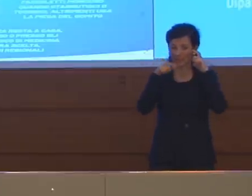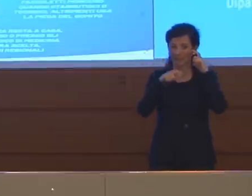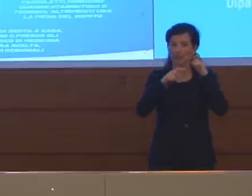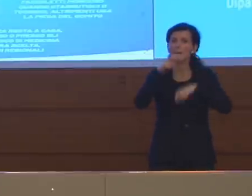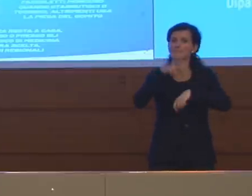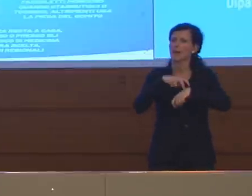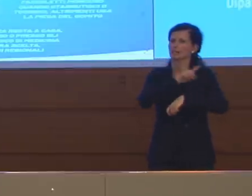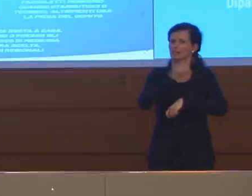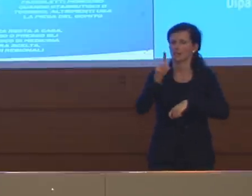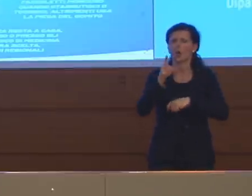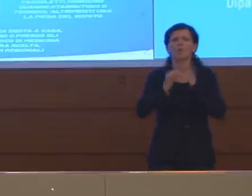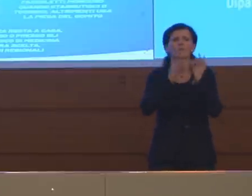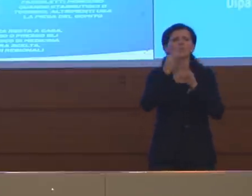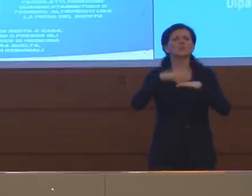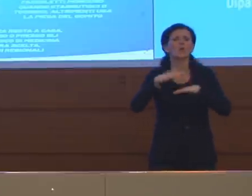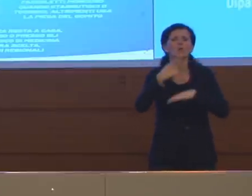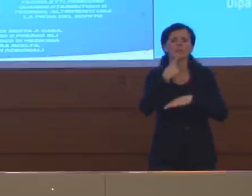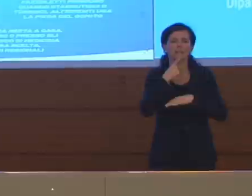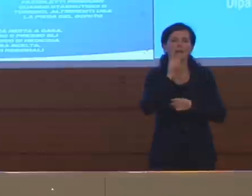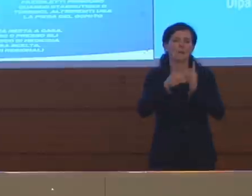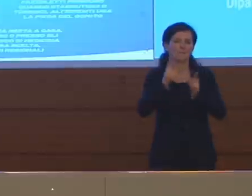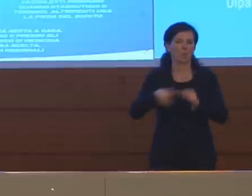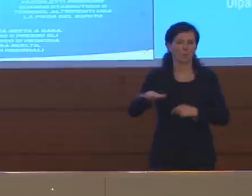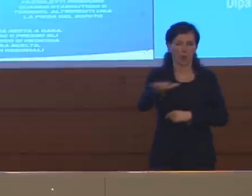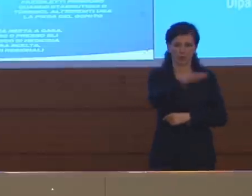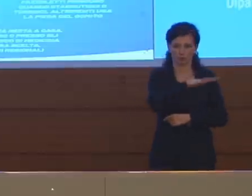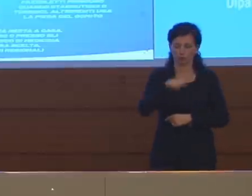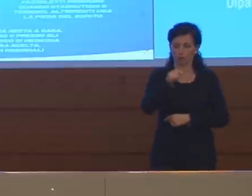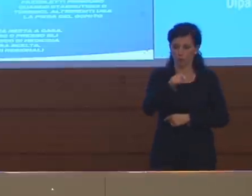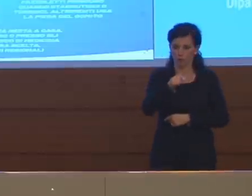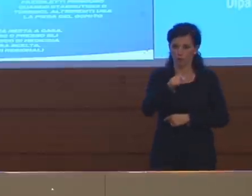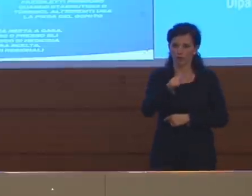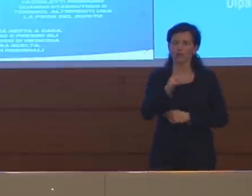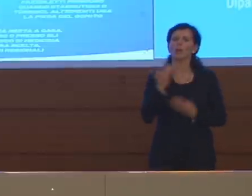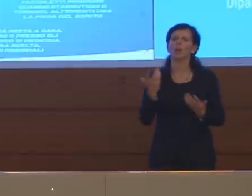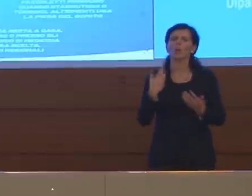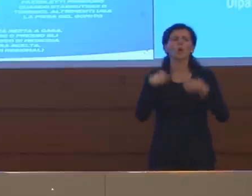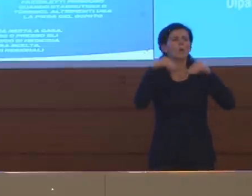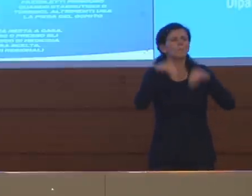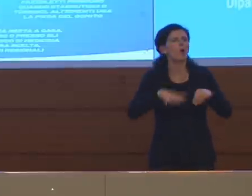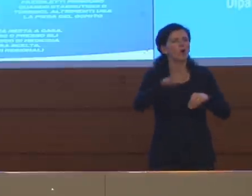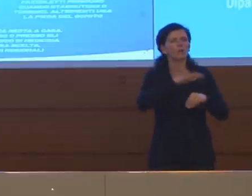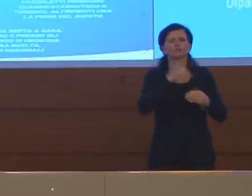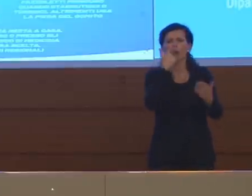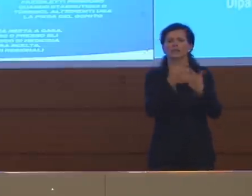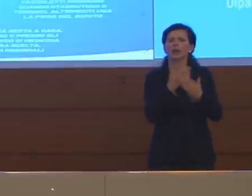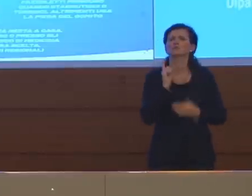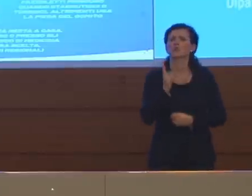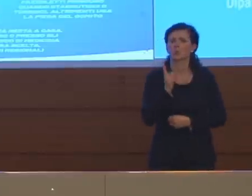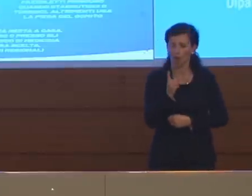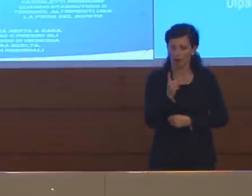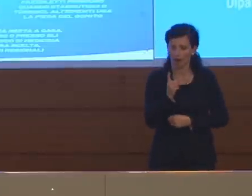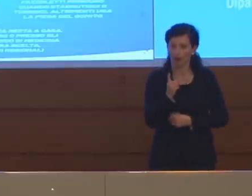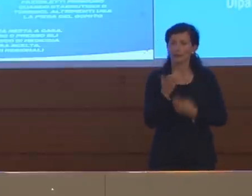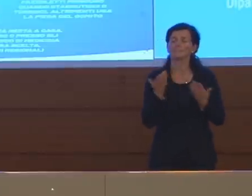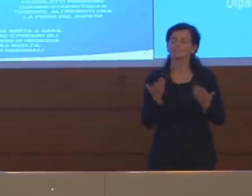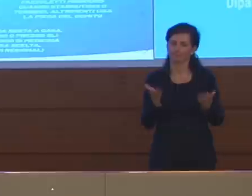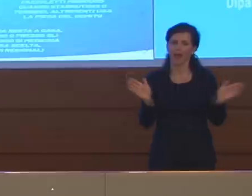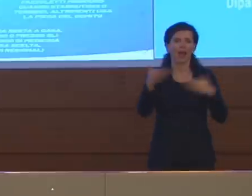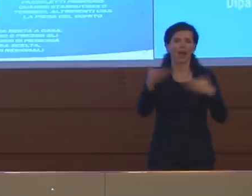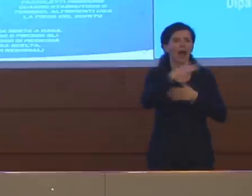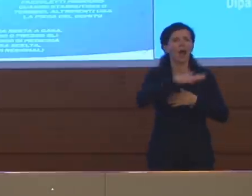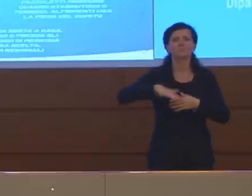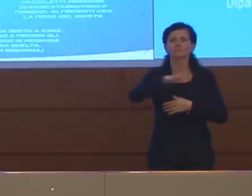quindi per popolazione diciamo, sono quali sono gli ambienti in cui è opportuno usare queste mascherine. E gli ambienti sono fondamentalmente